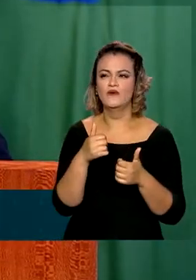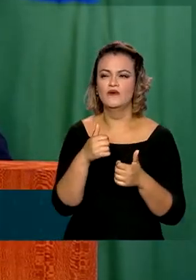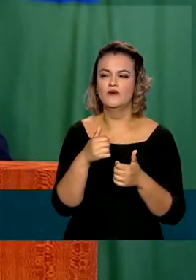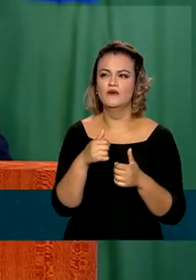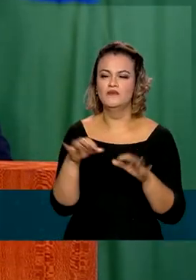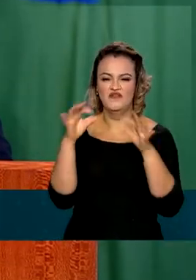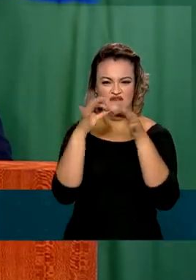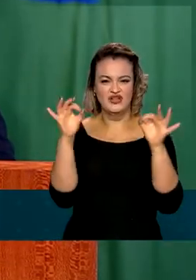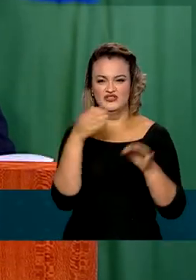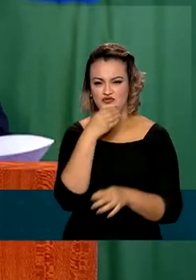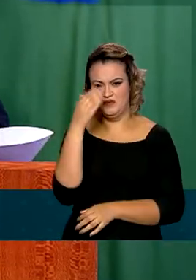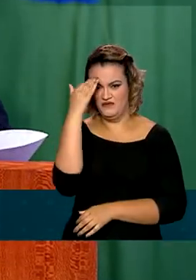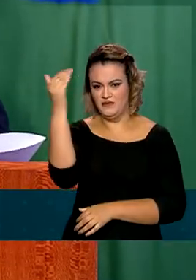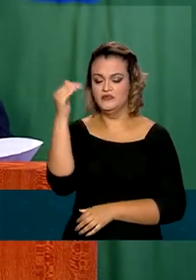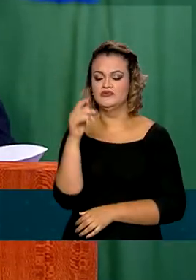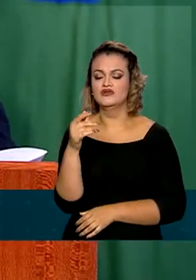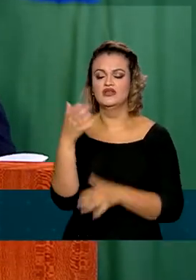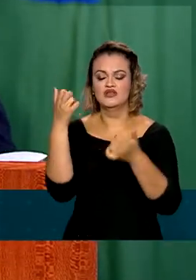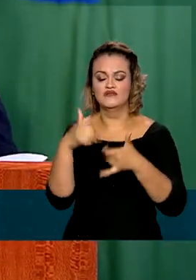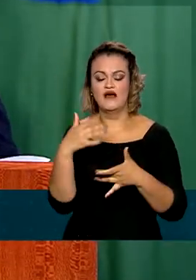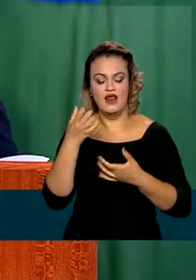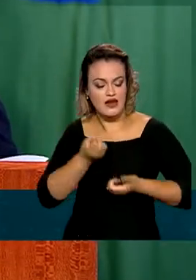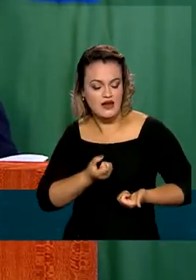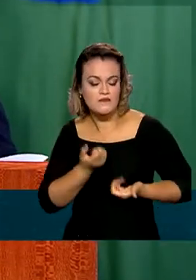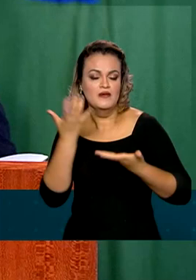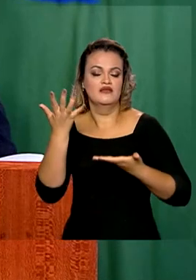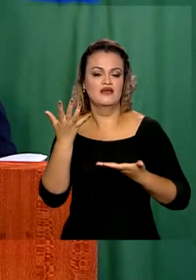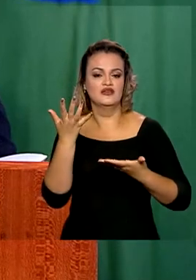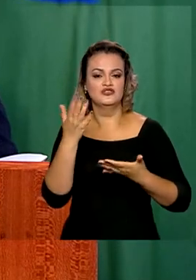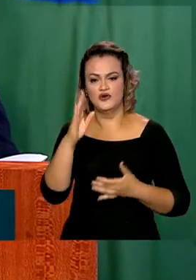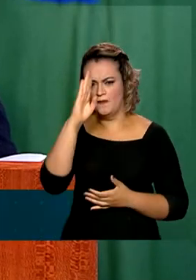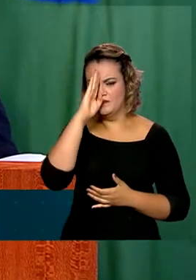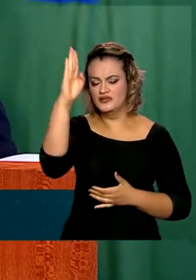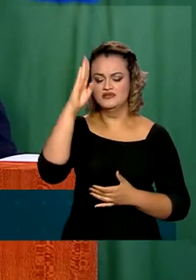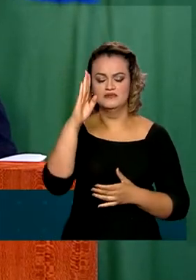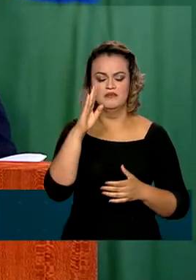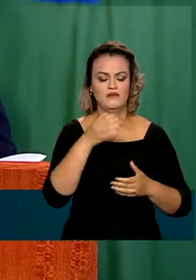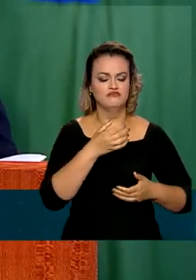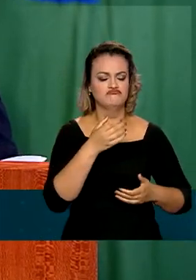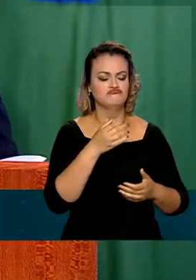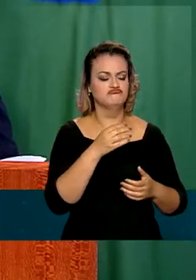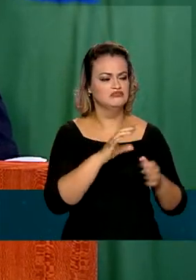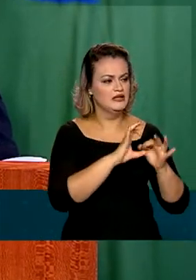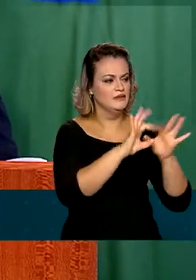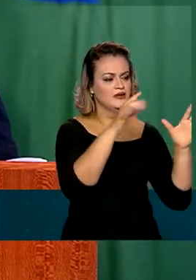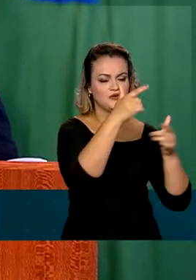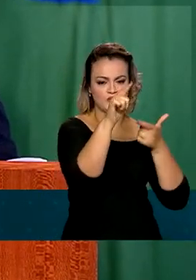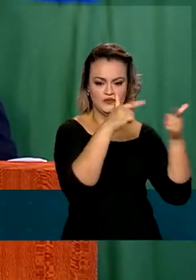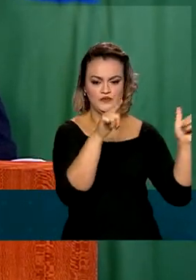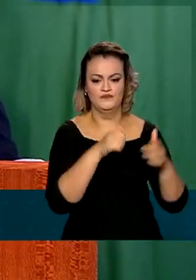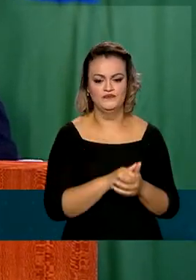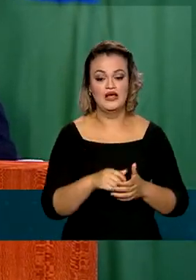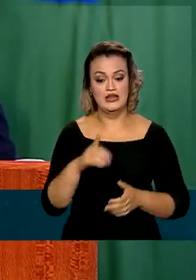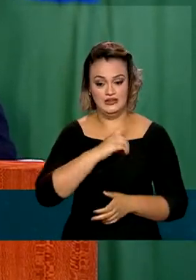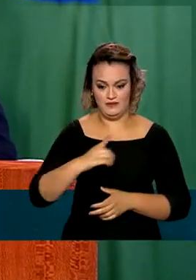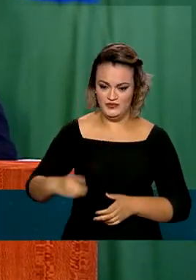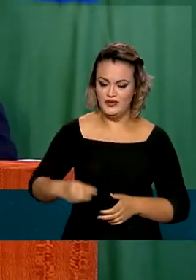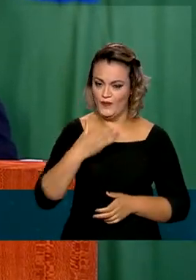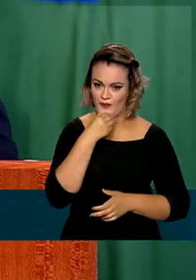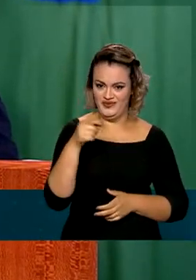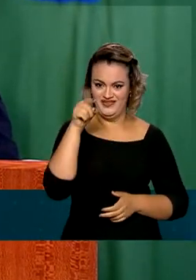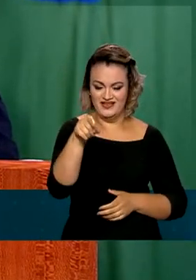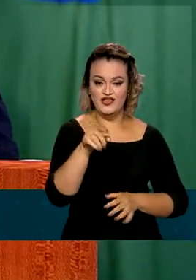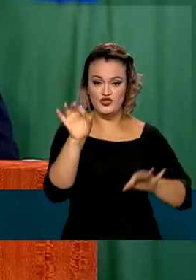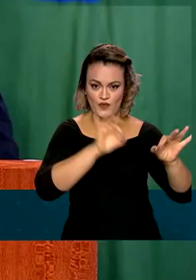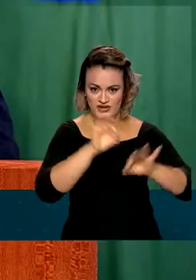Ulisses Guimarães, em que a liberdade de expressão é a rainha de todas as liberdades, o deputado Sostenes Cavalcante, um dos